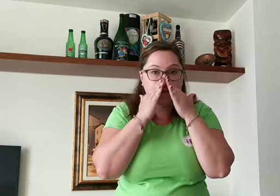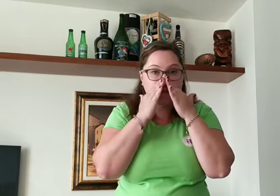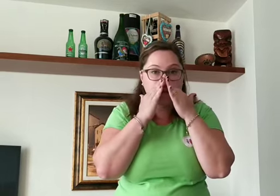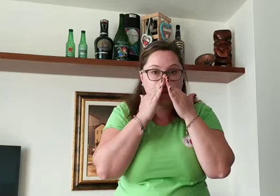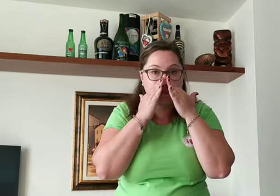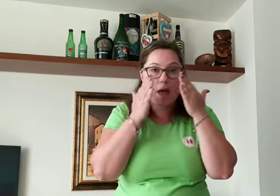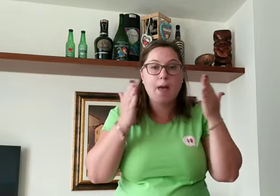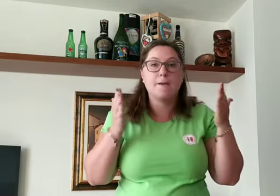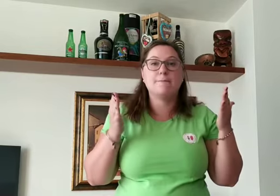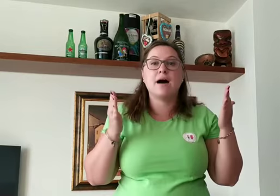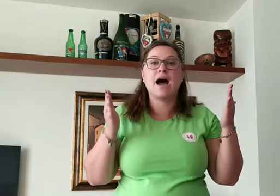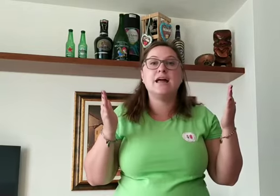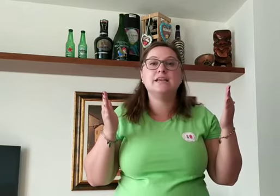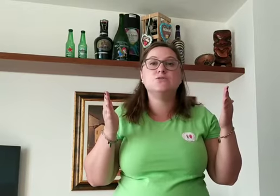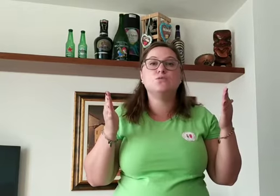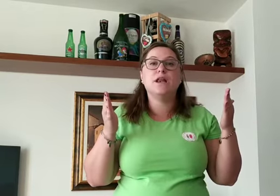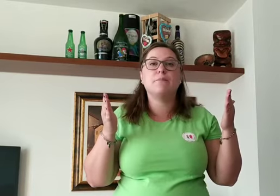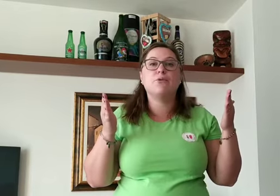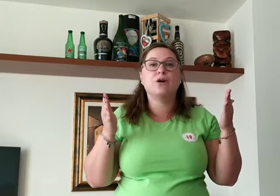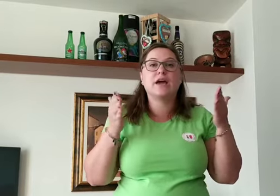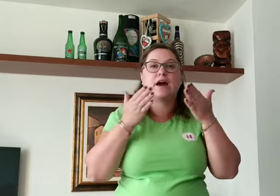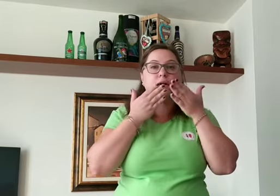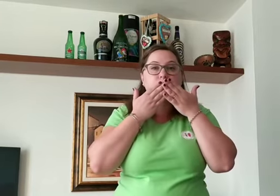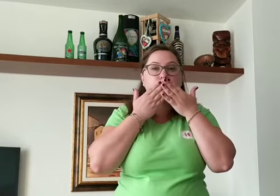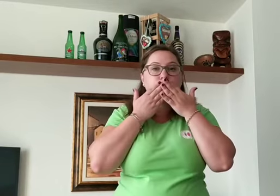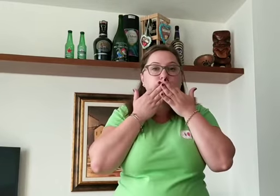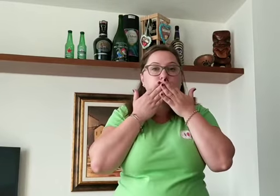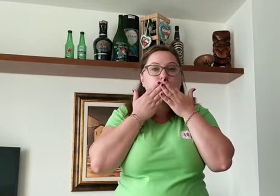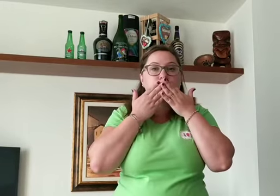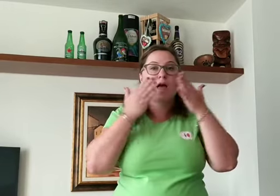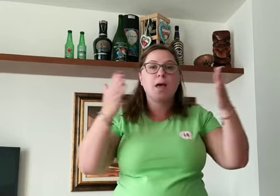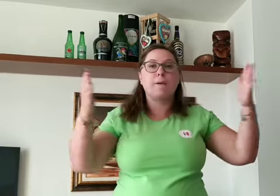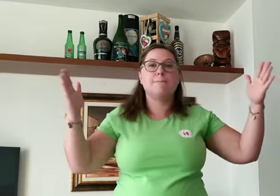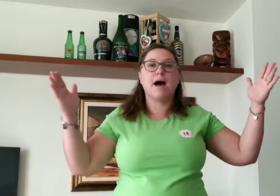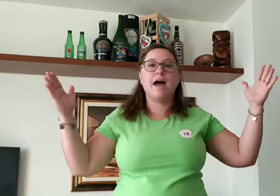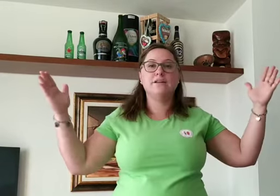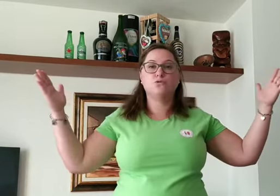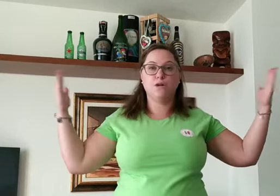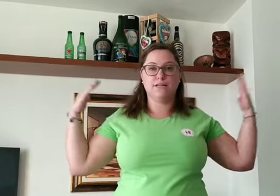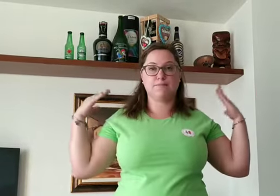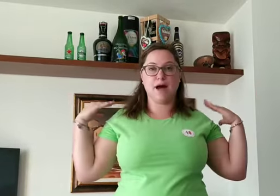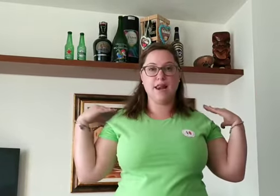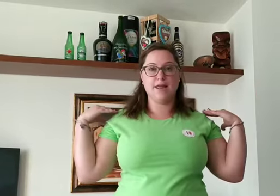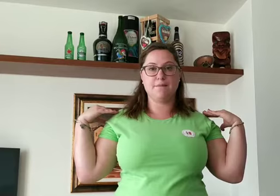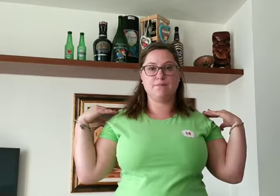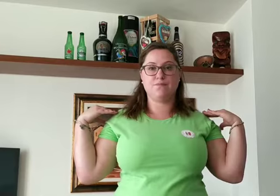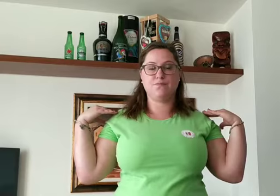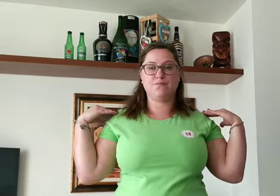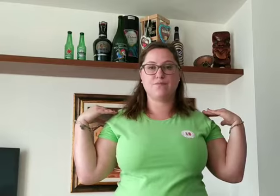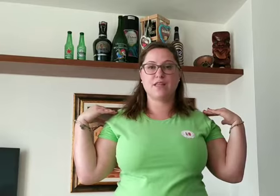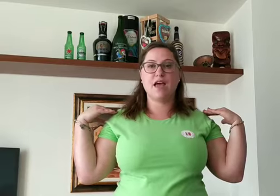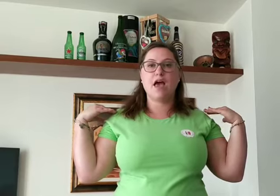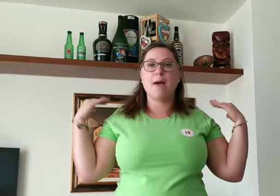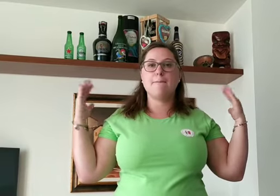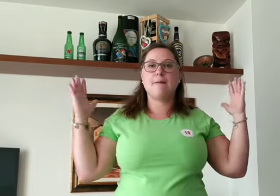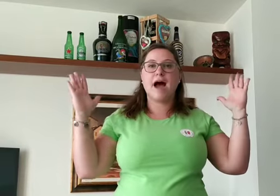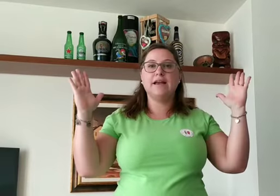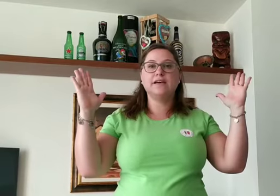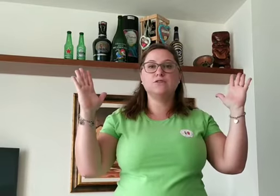mani sulla bocca mani sulle spalle mani